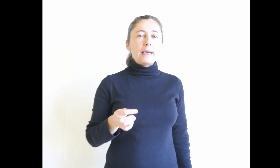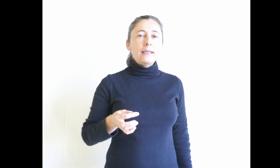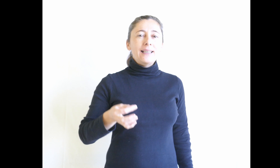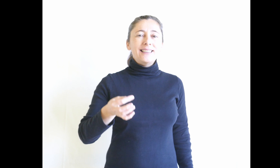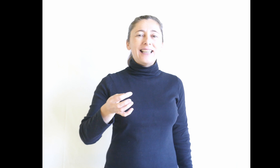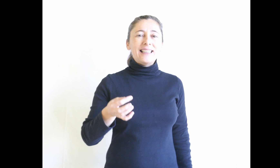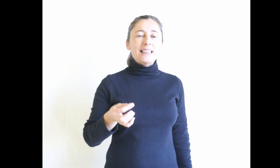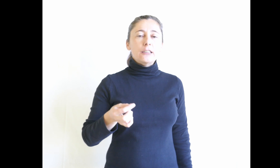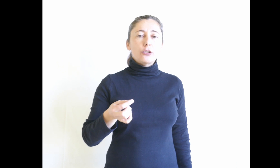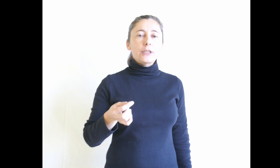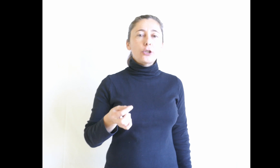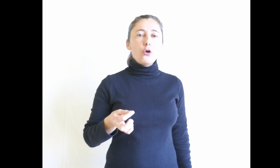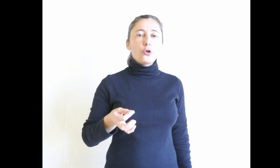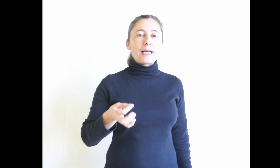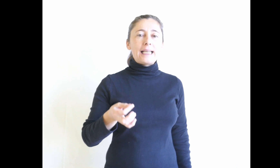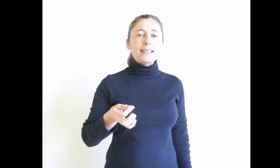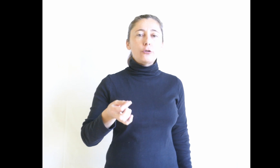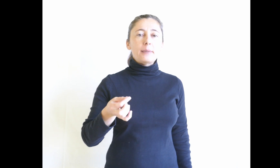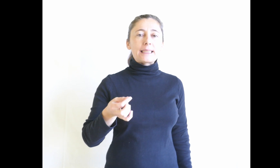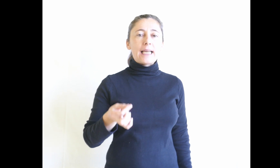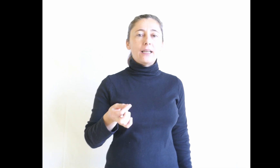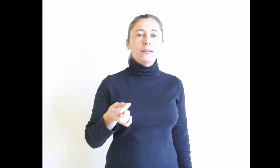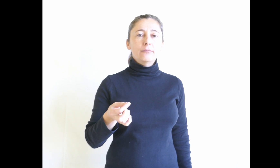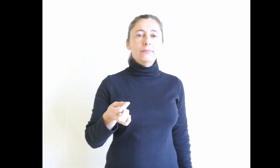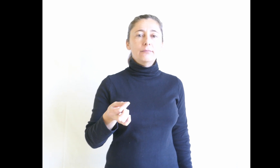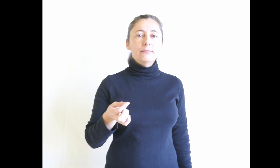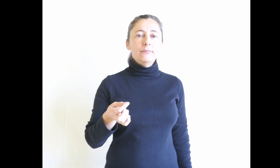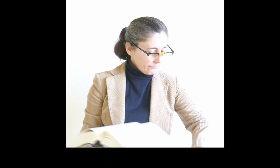o tema da lenda do tesouro da Caixa Universal.